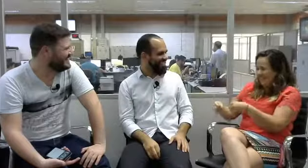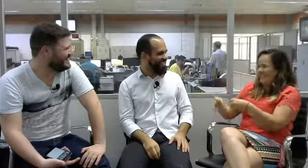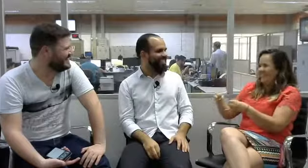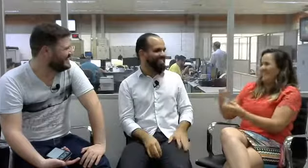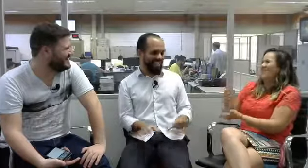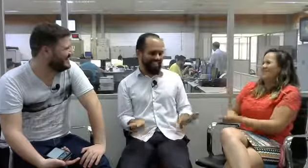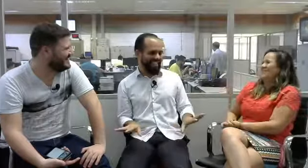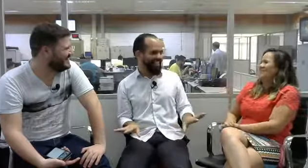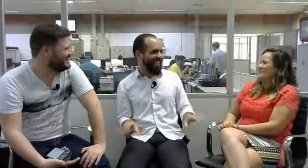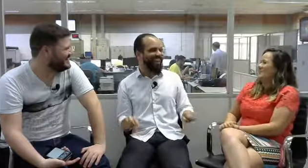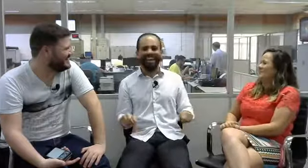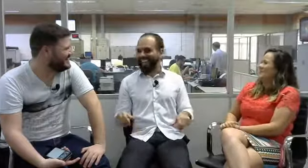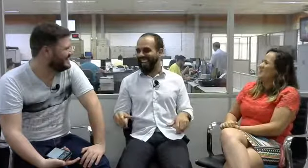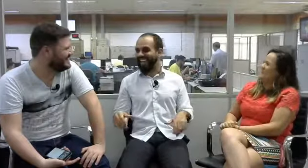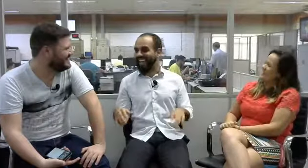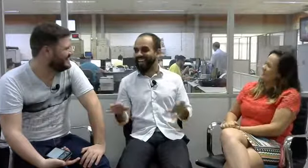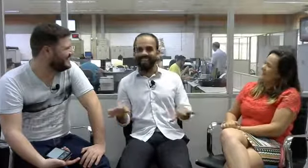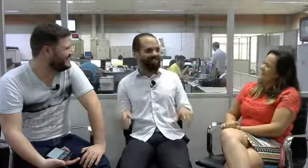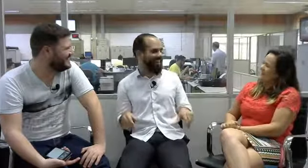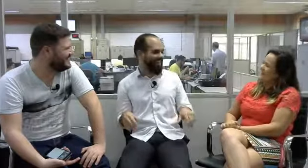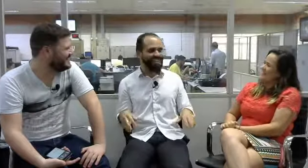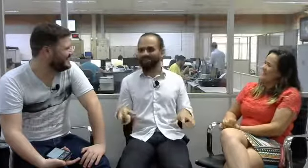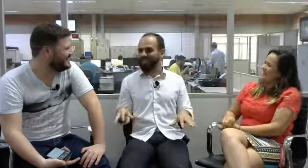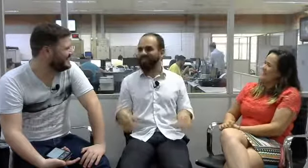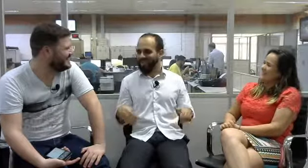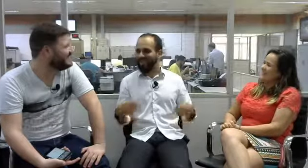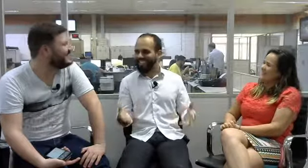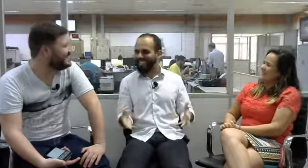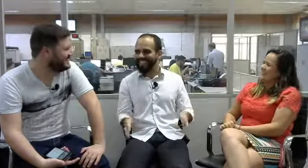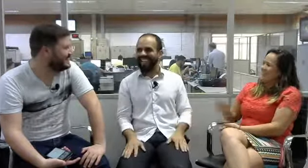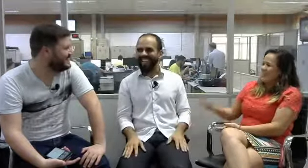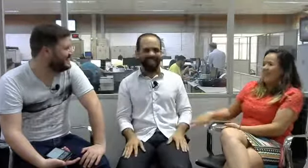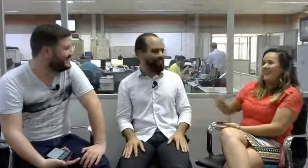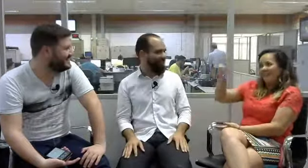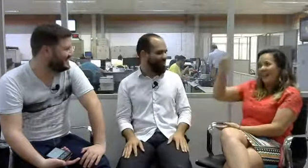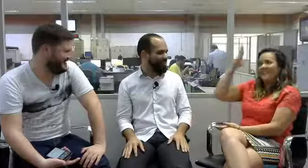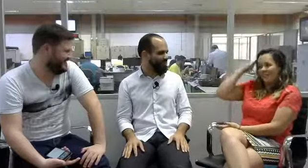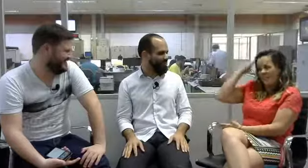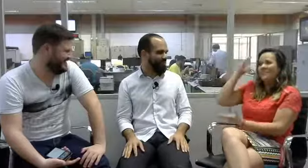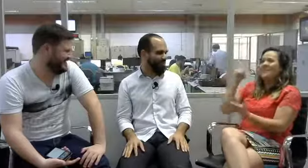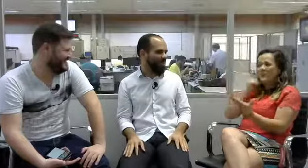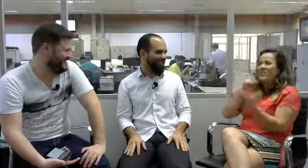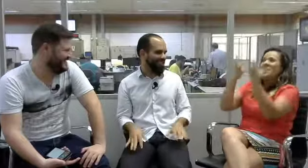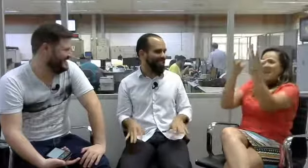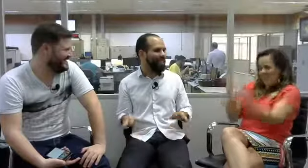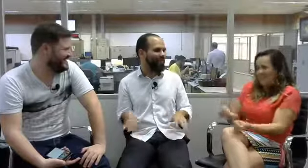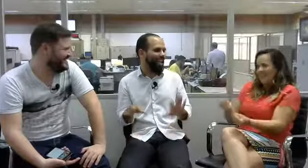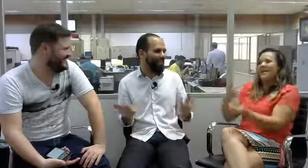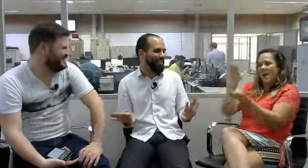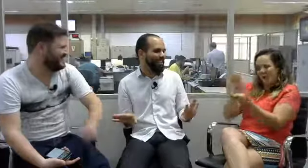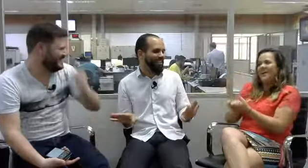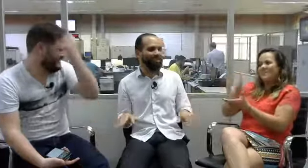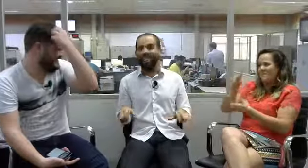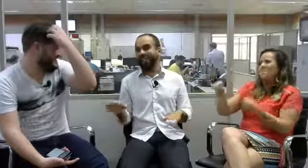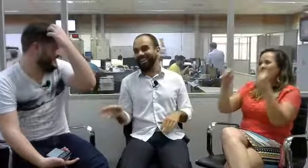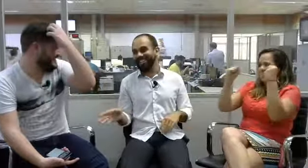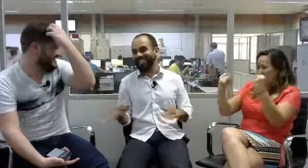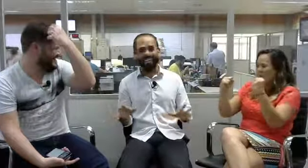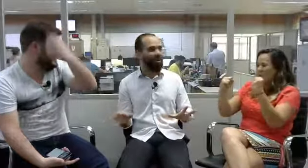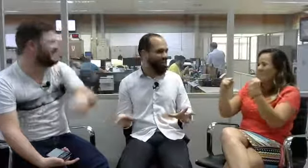Sim, né? Ela ainda não está casada no civil, mas ela espera que no futuro isso aconteça. Deus sabe se o Léo vai aceitar ou não